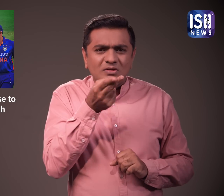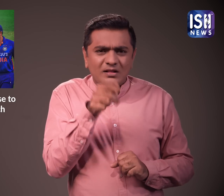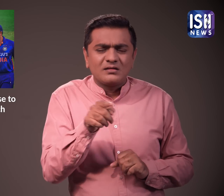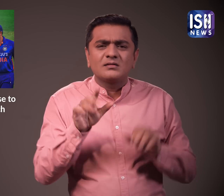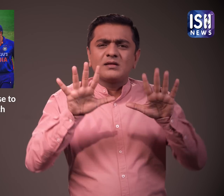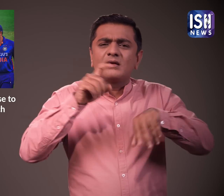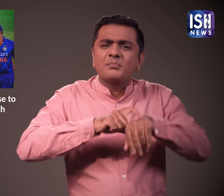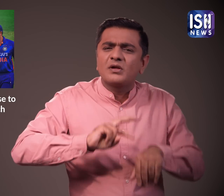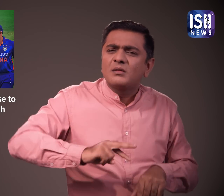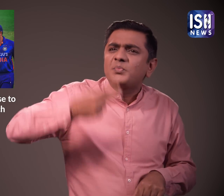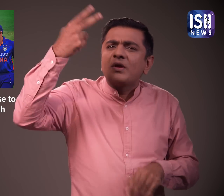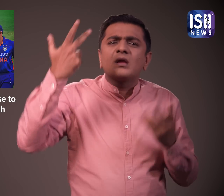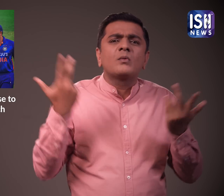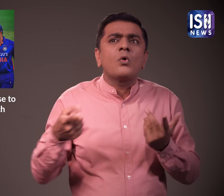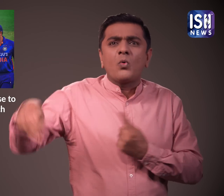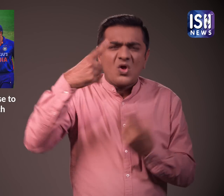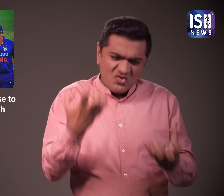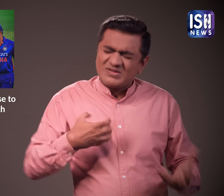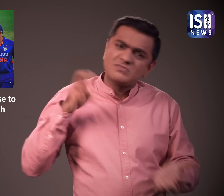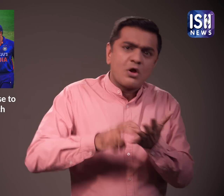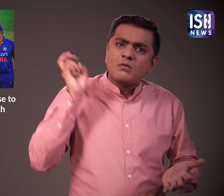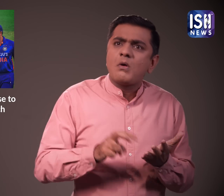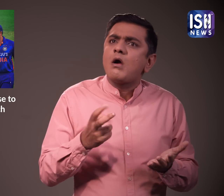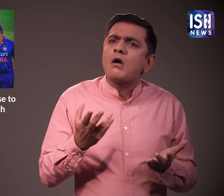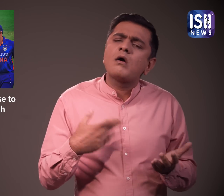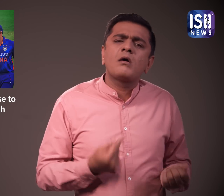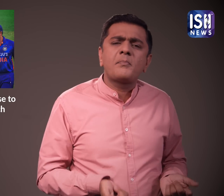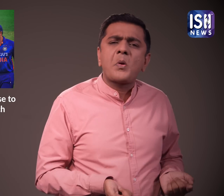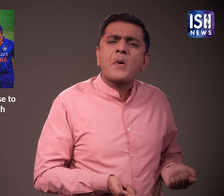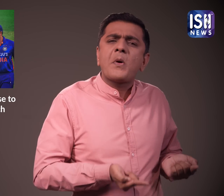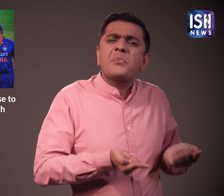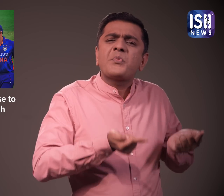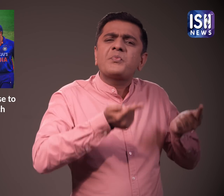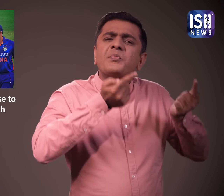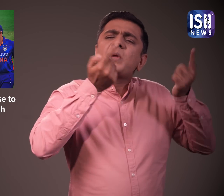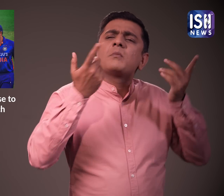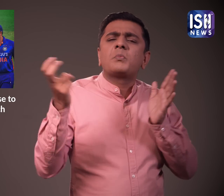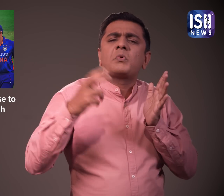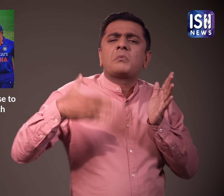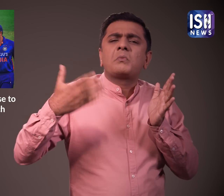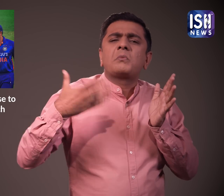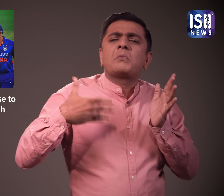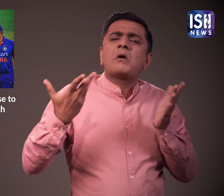यदि माम अधिक है तो दरे बढ़ा दी जाती है ताकि होटल ब्यवसाई अच्छा मुनाफ़ा कमा सके